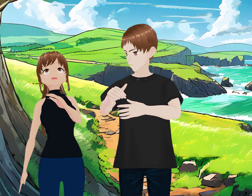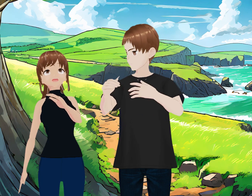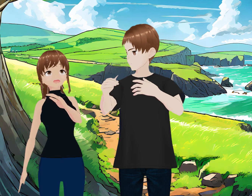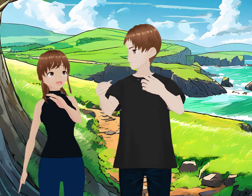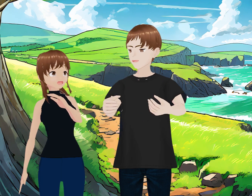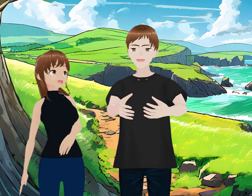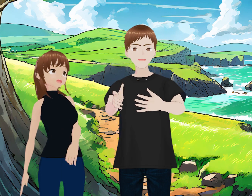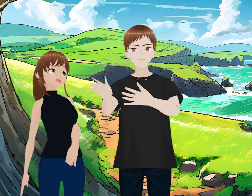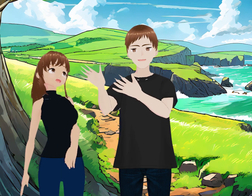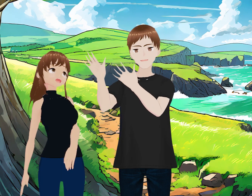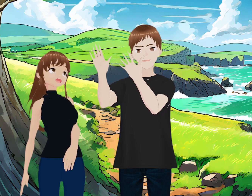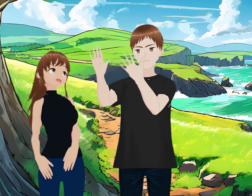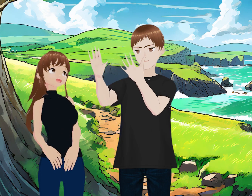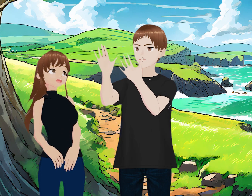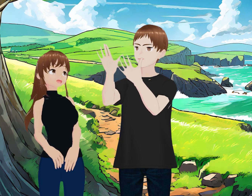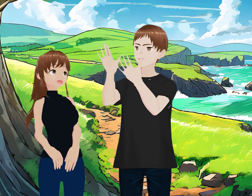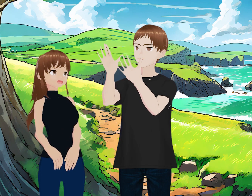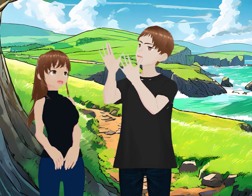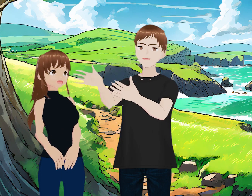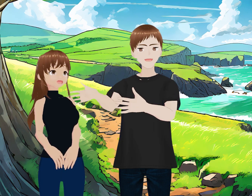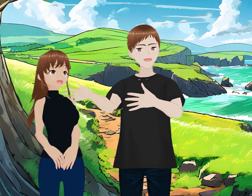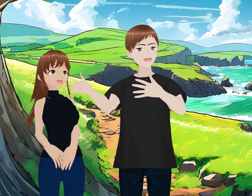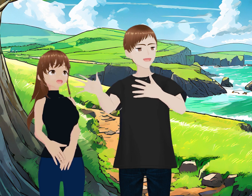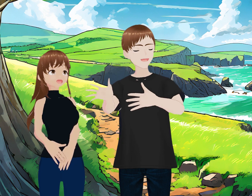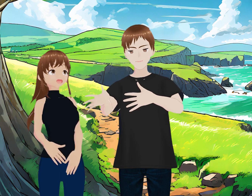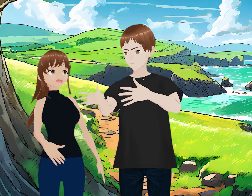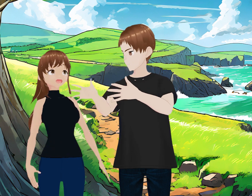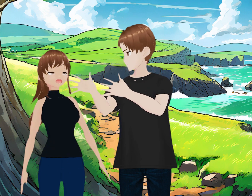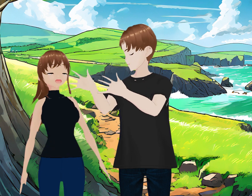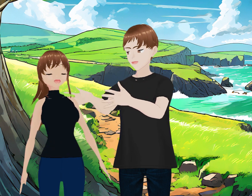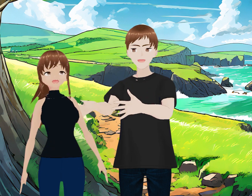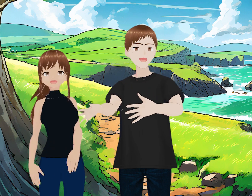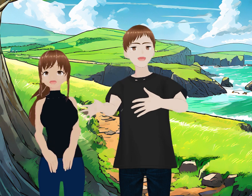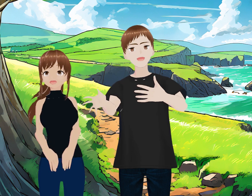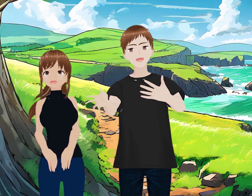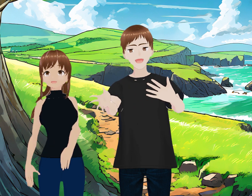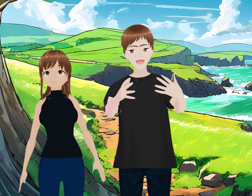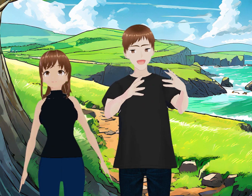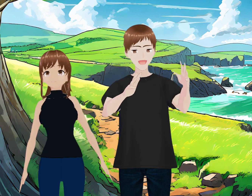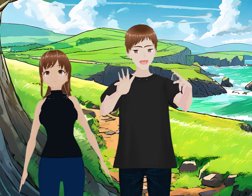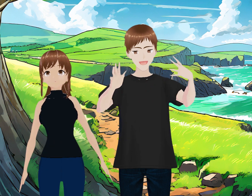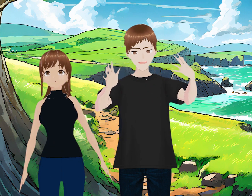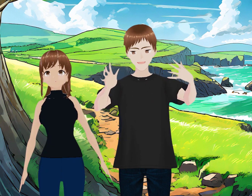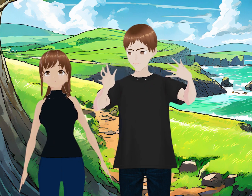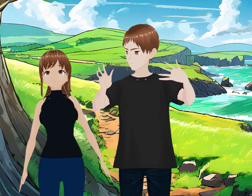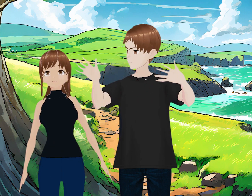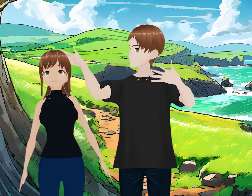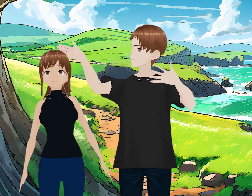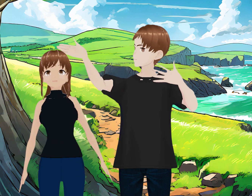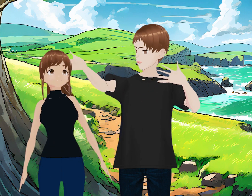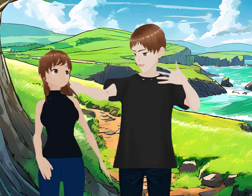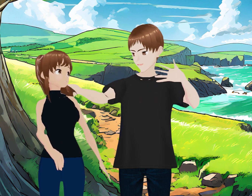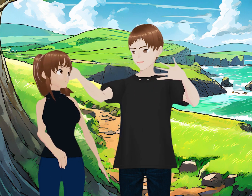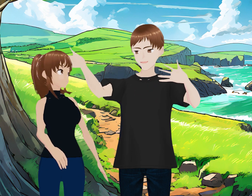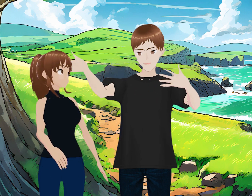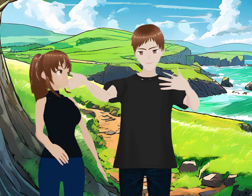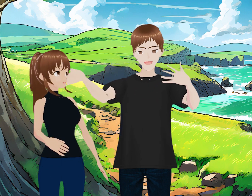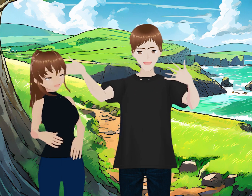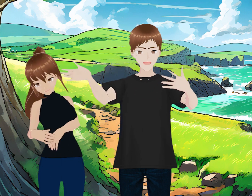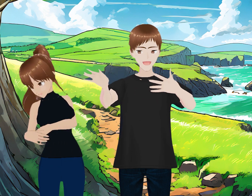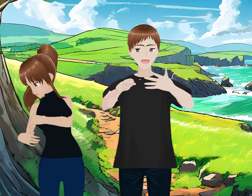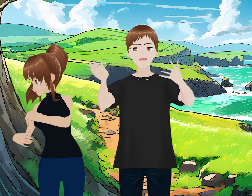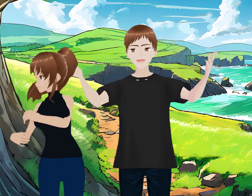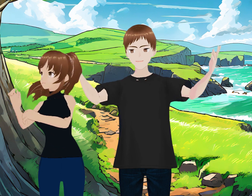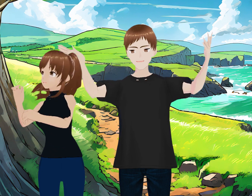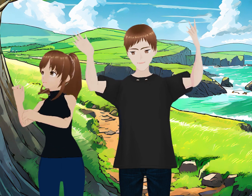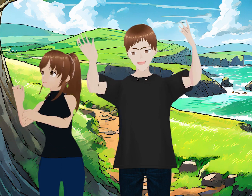traigo. Oye, hoy traigo una... Traía un vestido súper bonito así este como kimono y no, quería que le hiciéramos el traje exactamente como